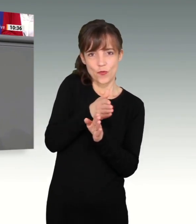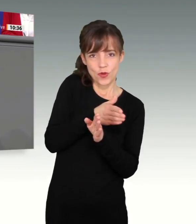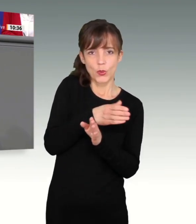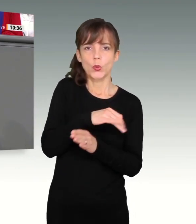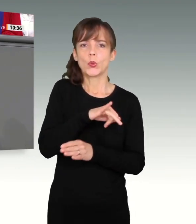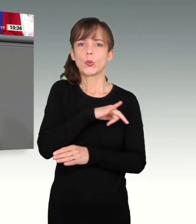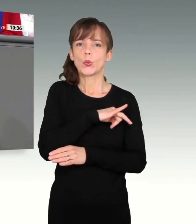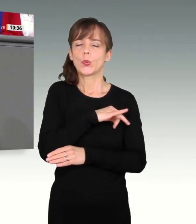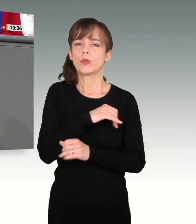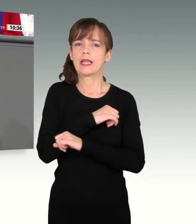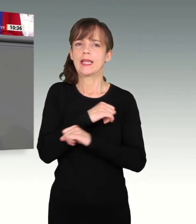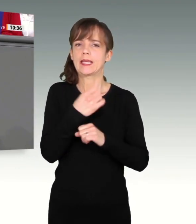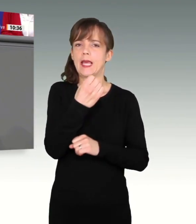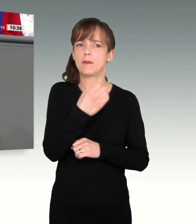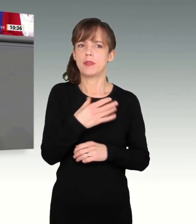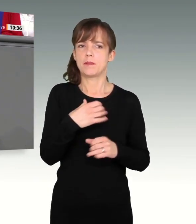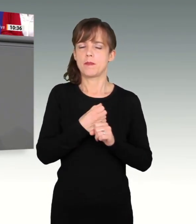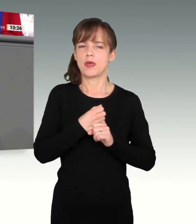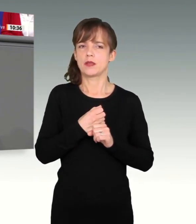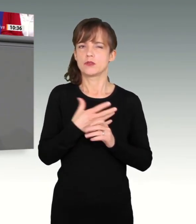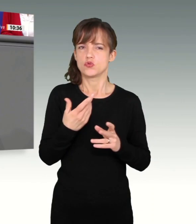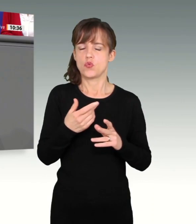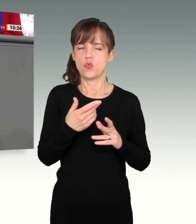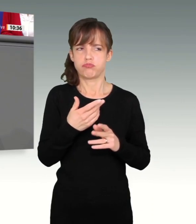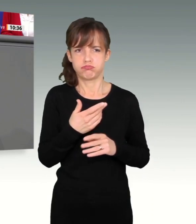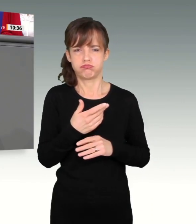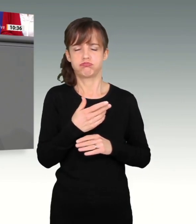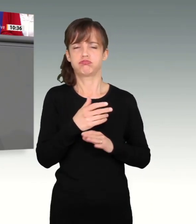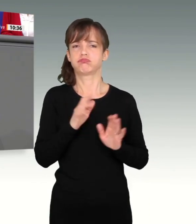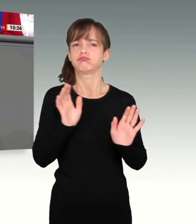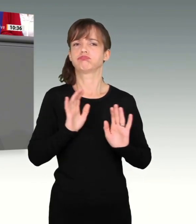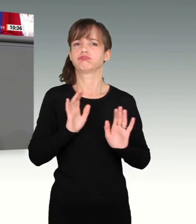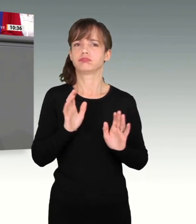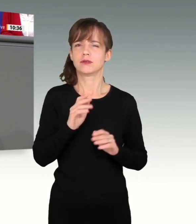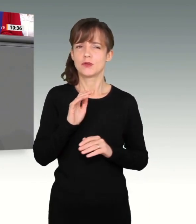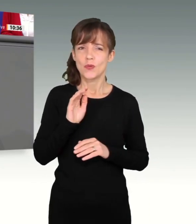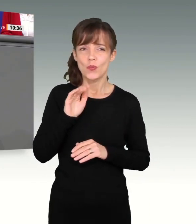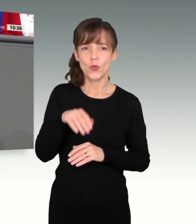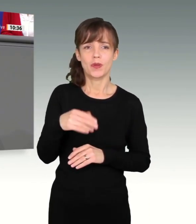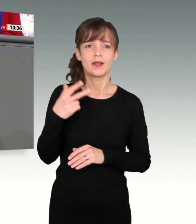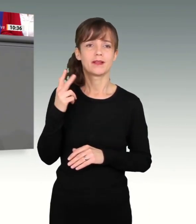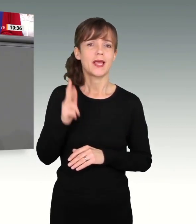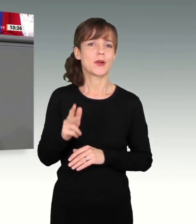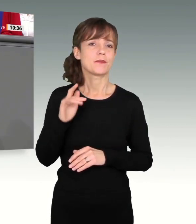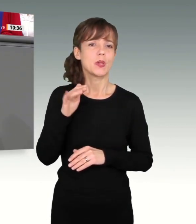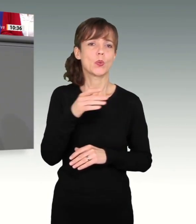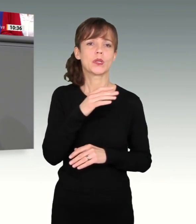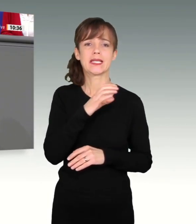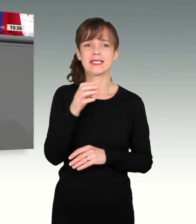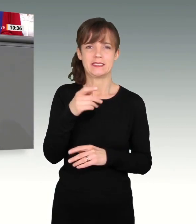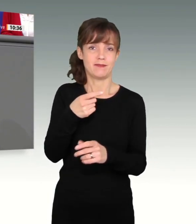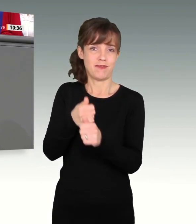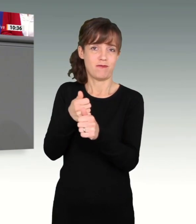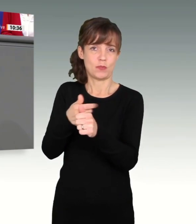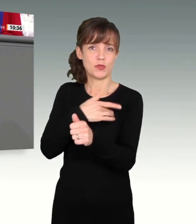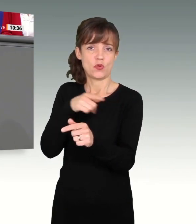verheerendes Signal in die Welt. Mehr als 300 Millionen verfolgten Christen wird gesagt, eure Probleme sind kein Thema